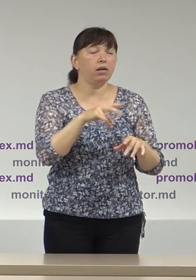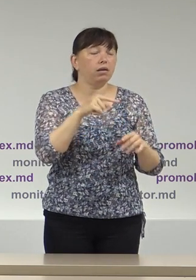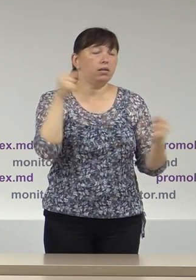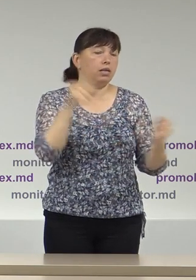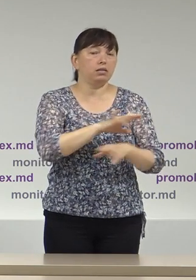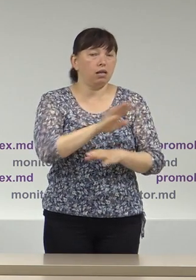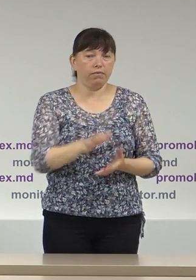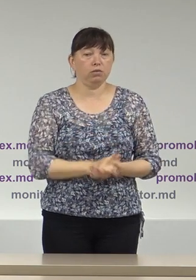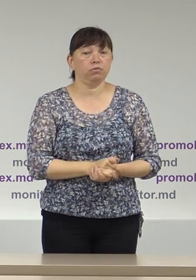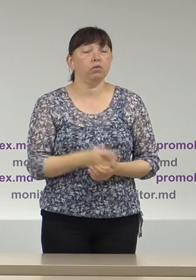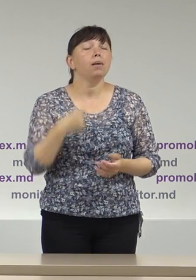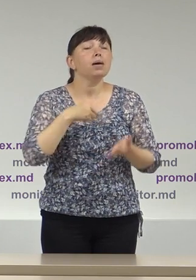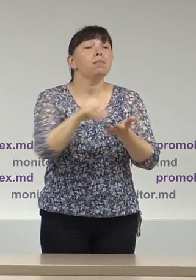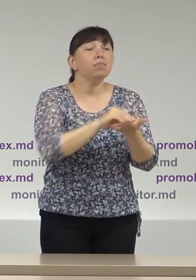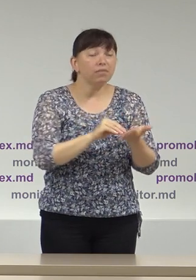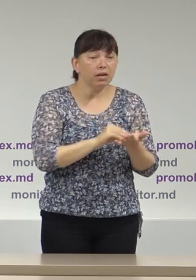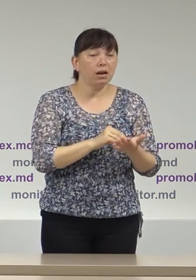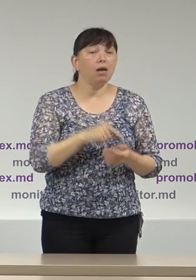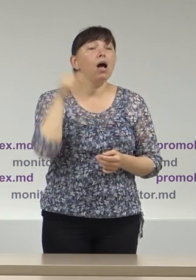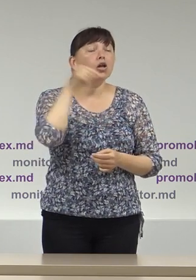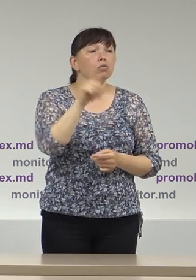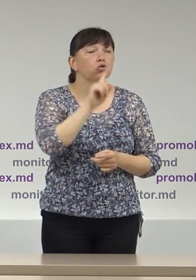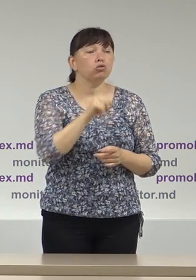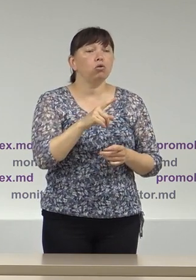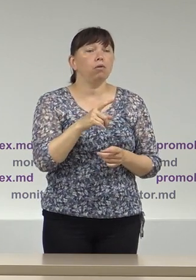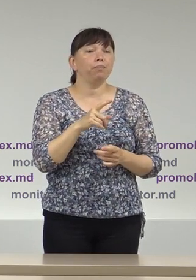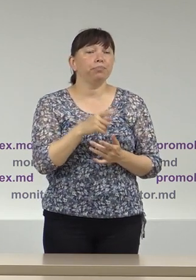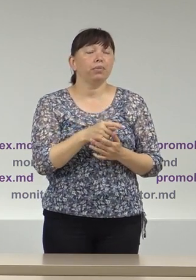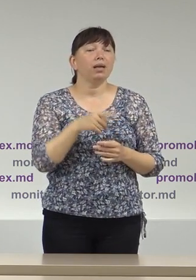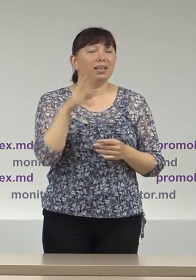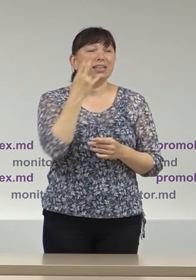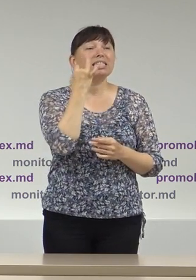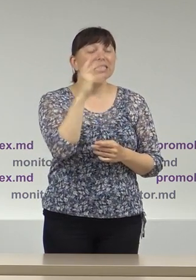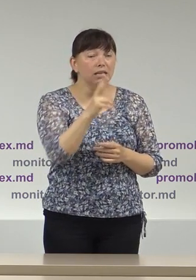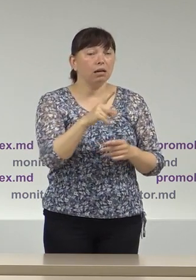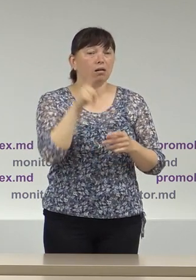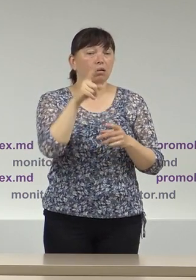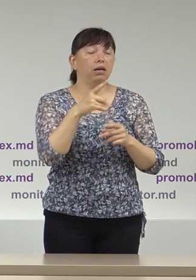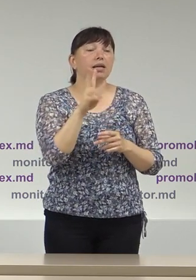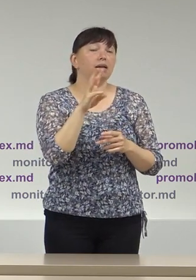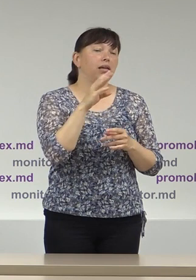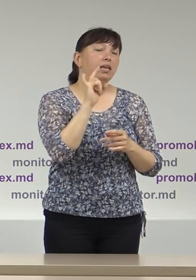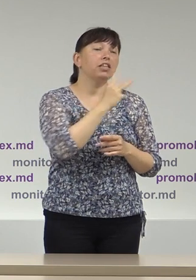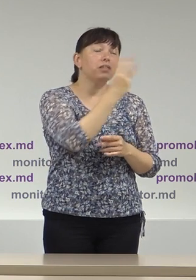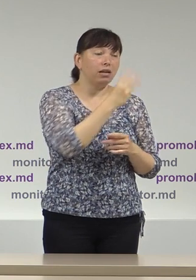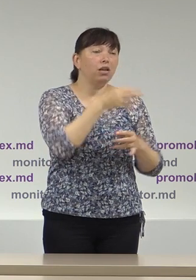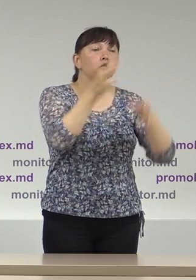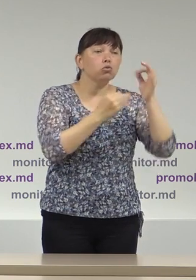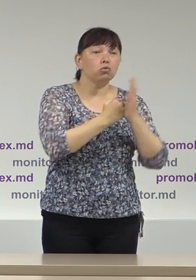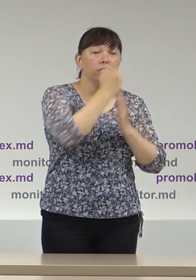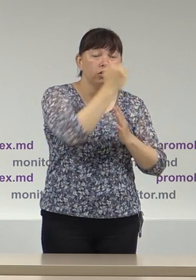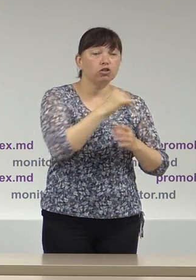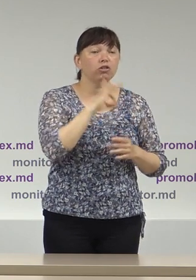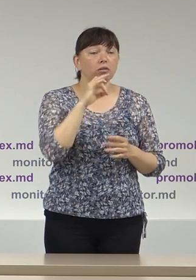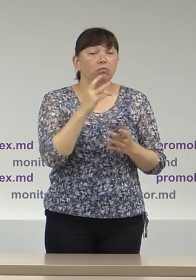Deci, reiterăm, cu privire la inadminsibilitatea unei contestații de către cec și a trei contestații de către Curte de Apel Chișinău